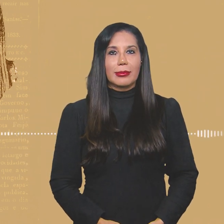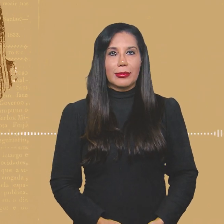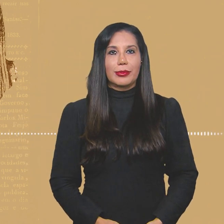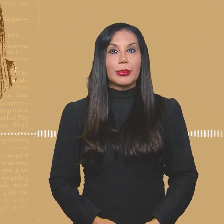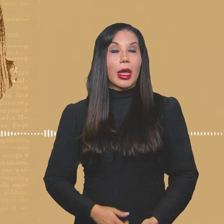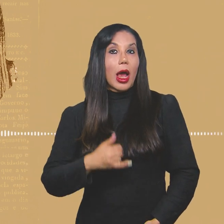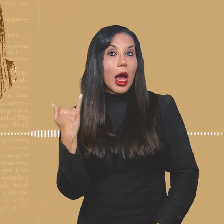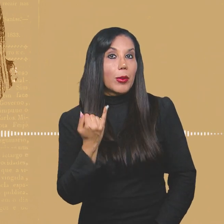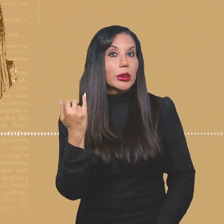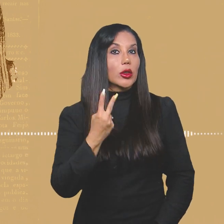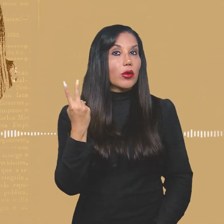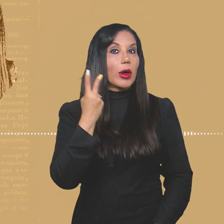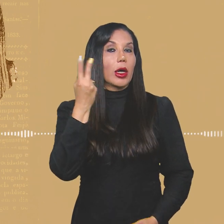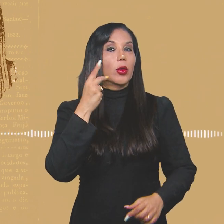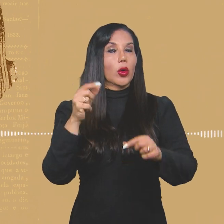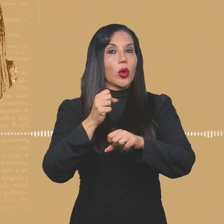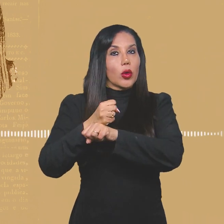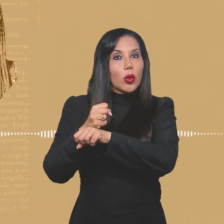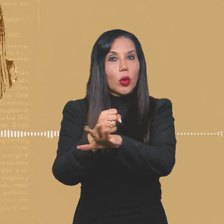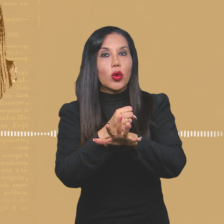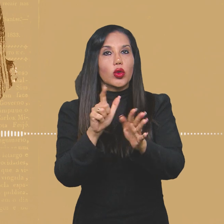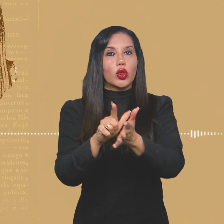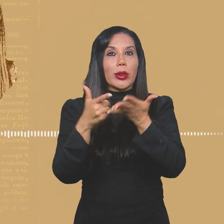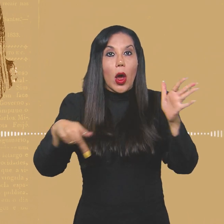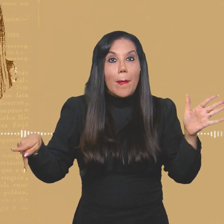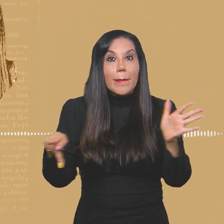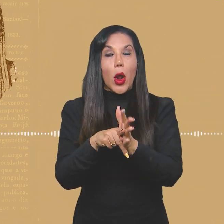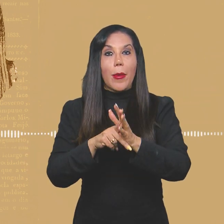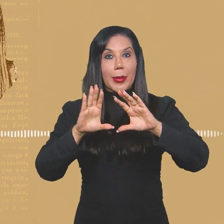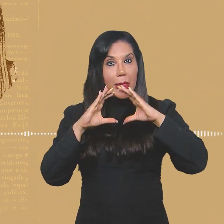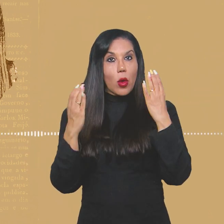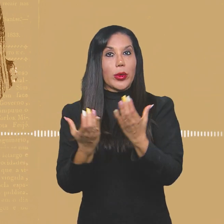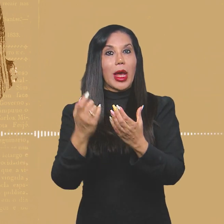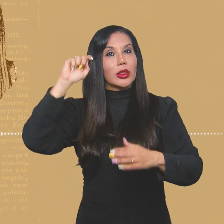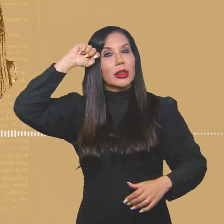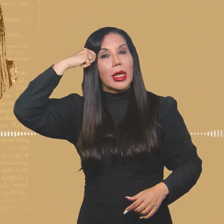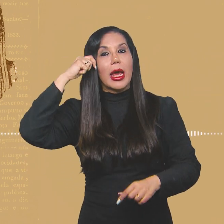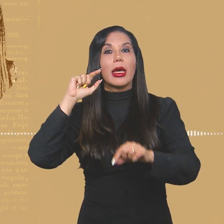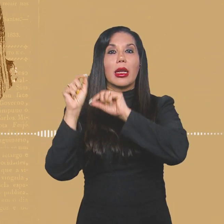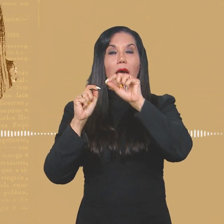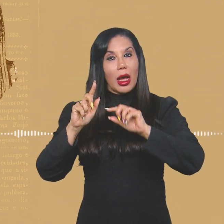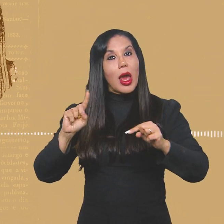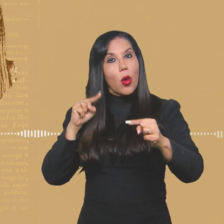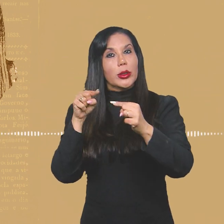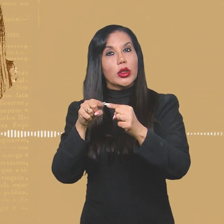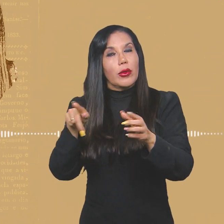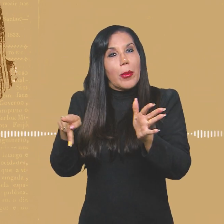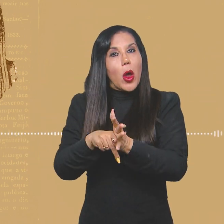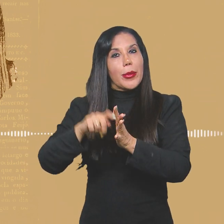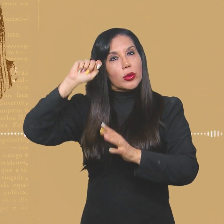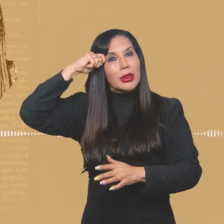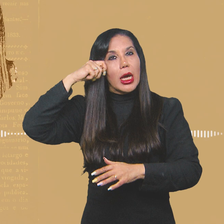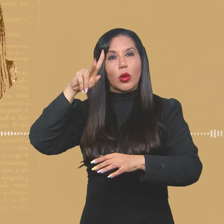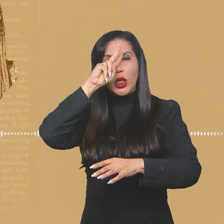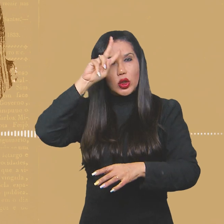A importância de ter veículos próprios para a comunidade negra é que existe uma ótica negra da questão,